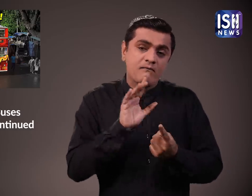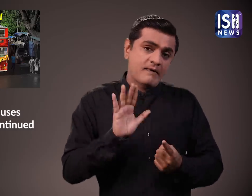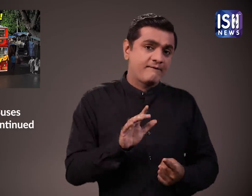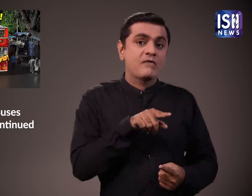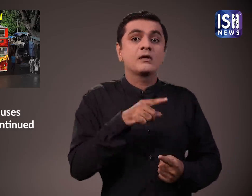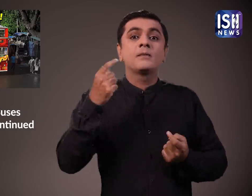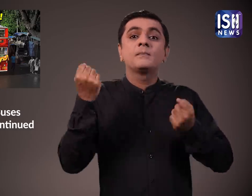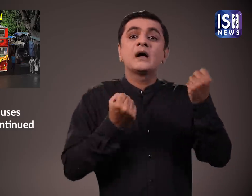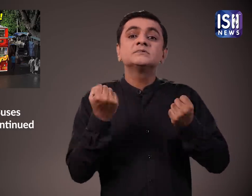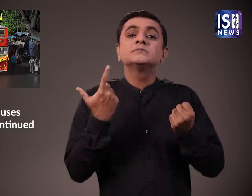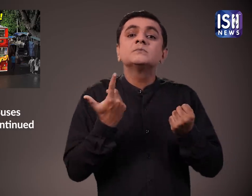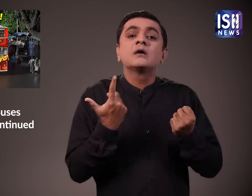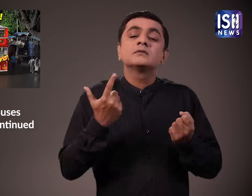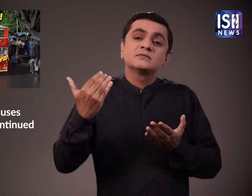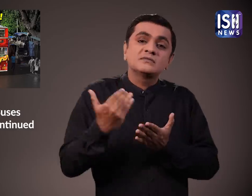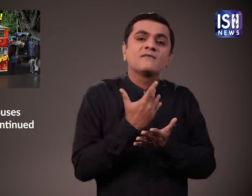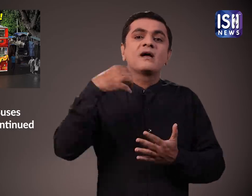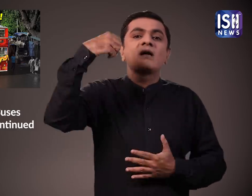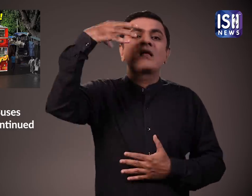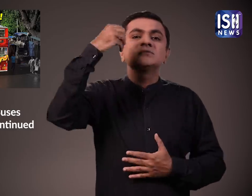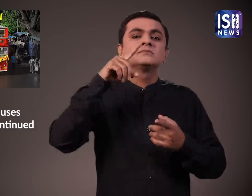पर्यावरन को मित्रवत बनाया है